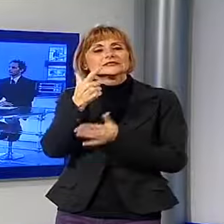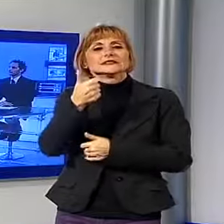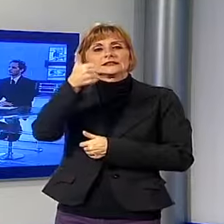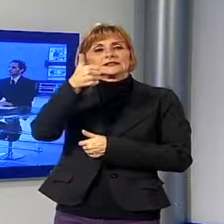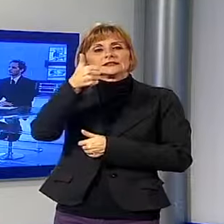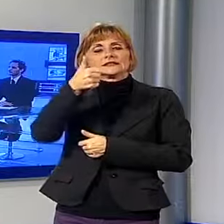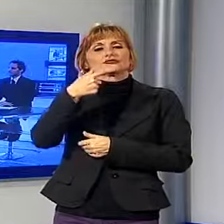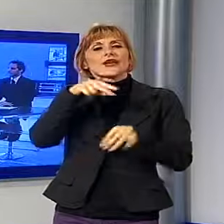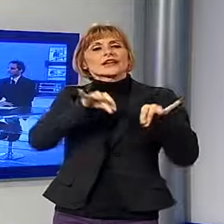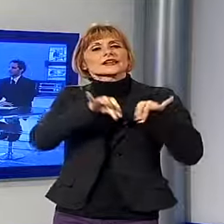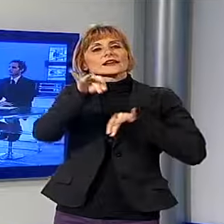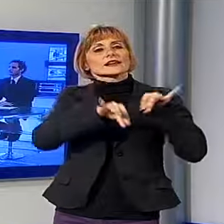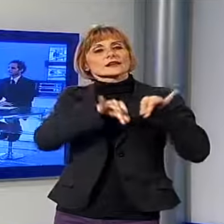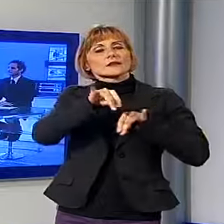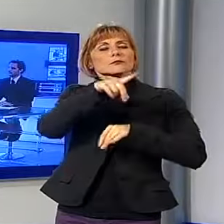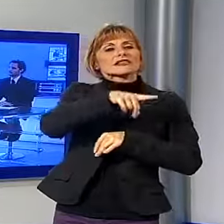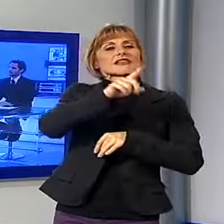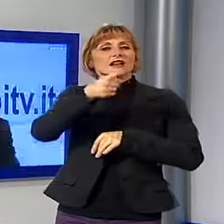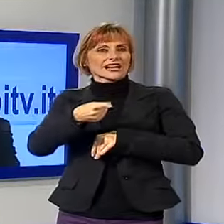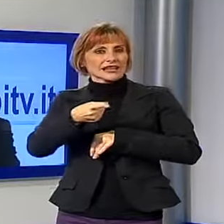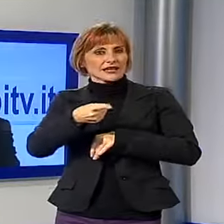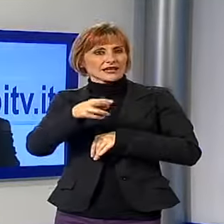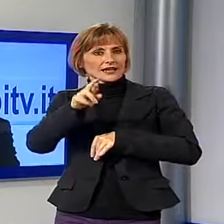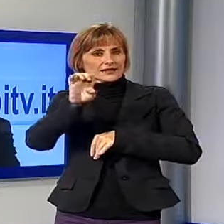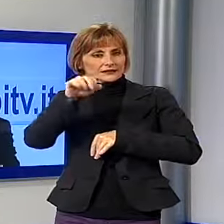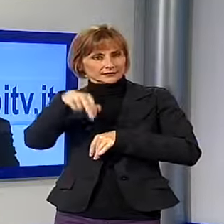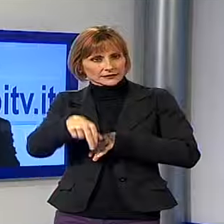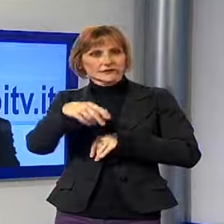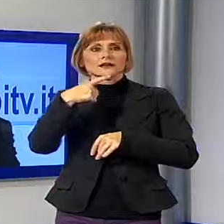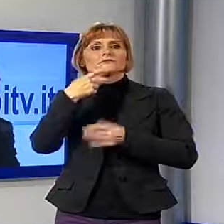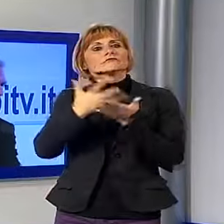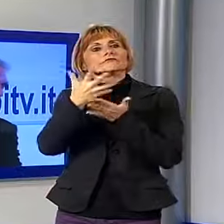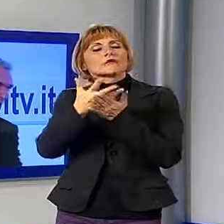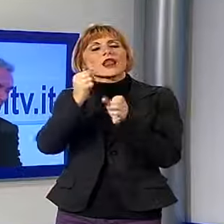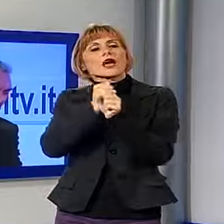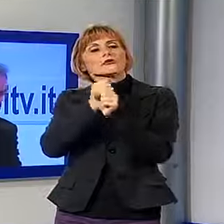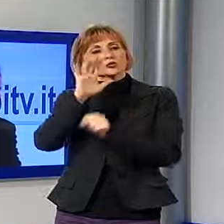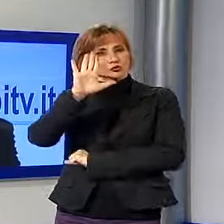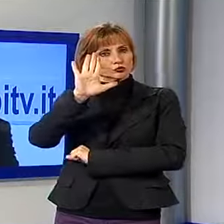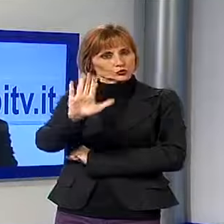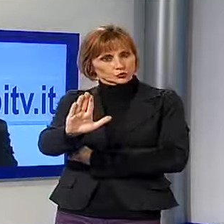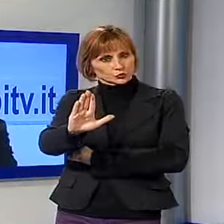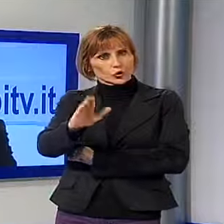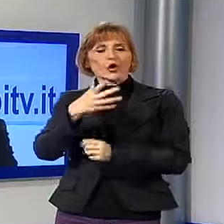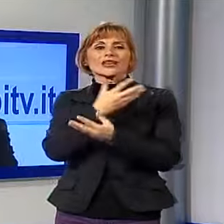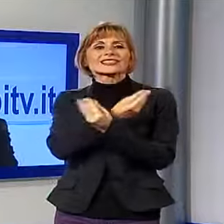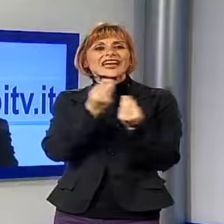regista Peter Greenaway che sarà presente, che ci parlerà di questo lavoro che evidentemente molti lucchesi hanno già visto, ma